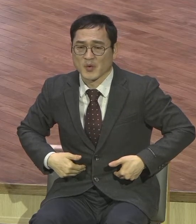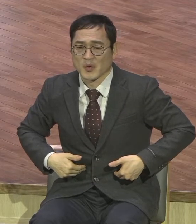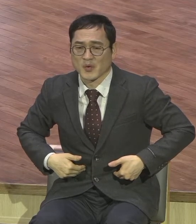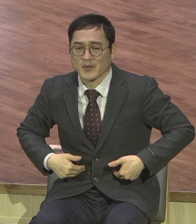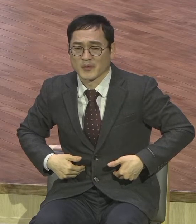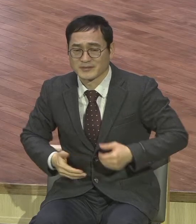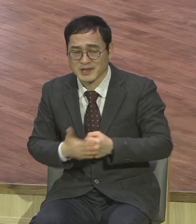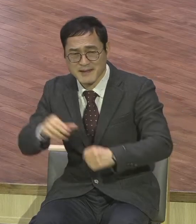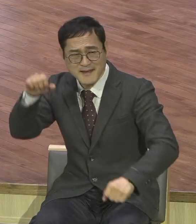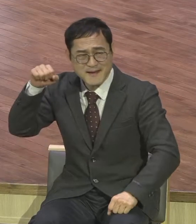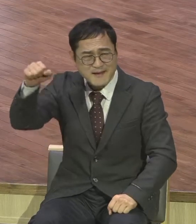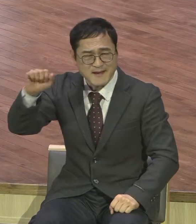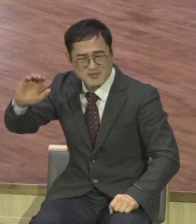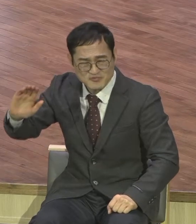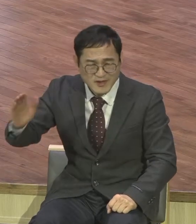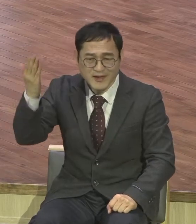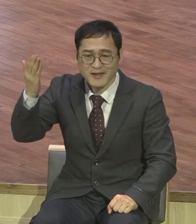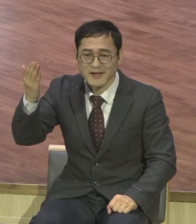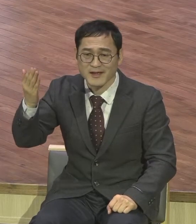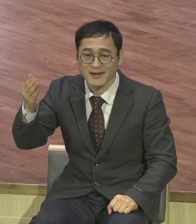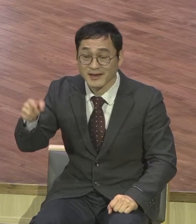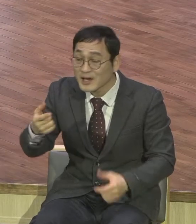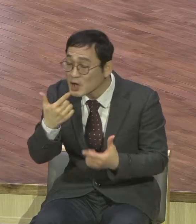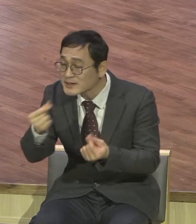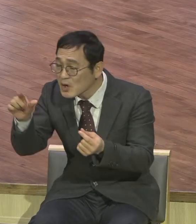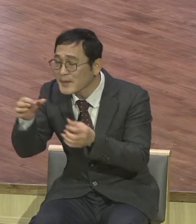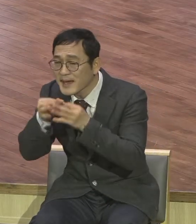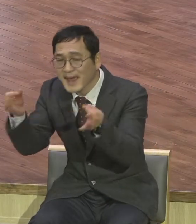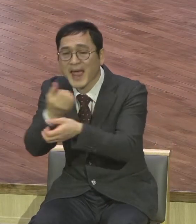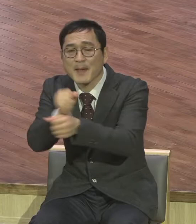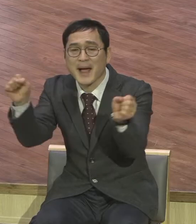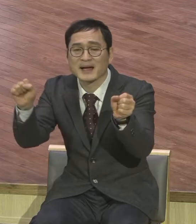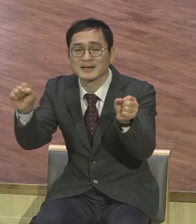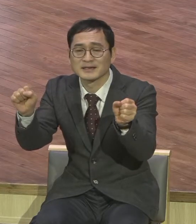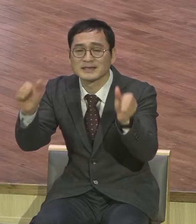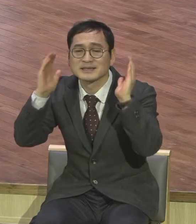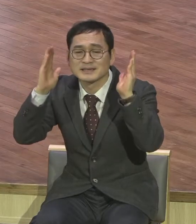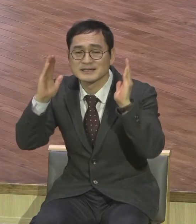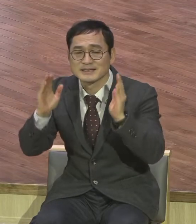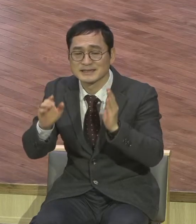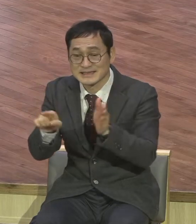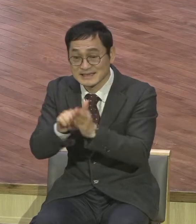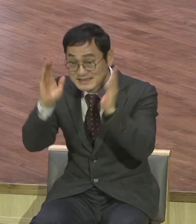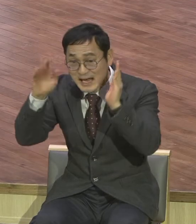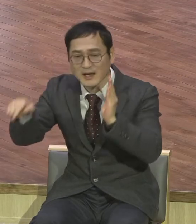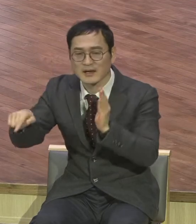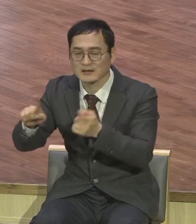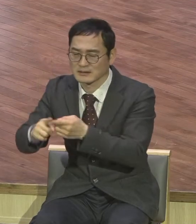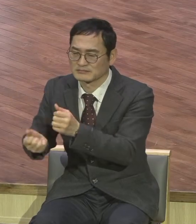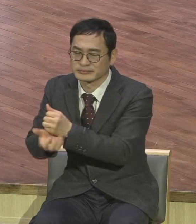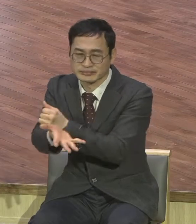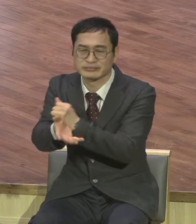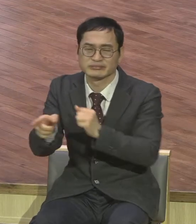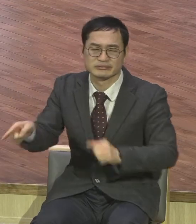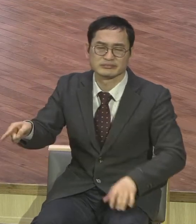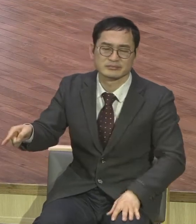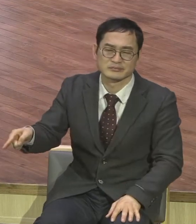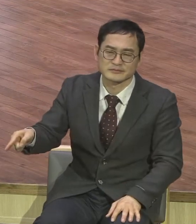교회는 사회운동하는 곳이 아닙니다. 내가 여기 서가지고 정치 이야기 예당에 듣고 야당에 듣고 정치 이야기를